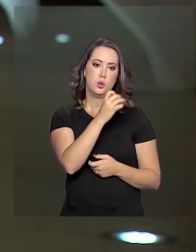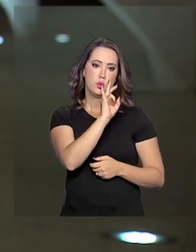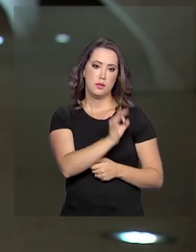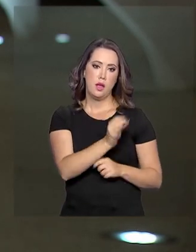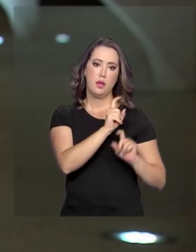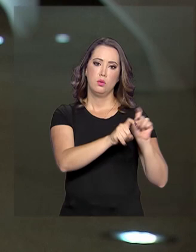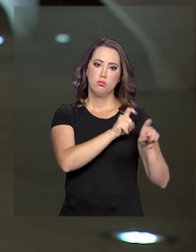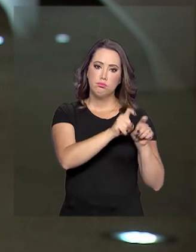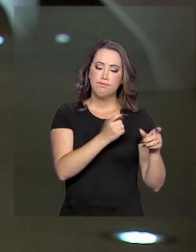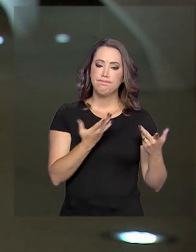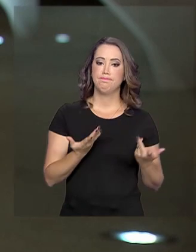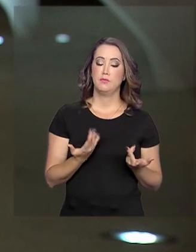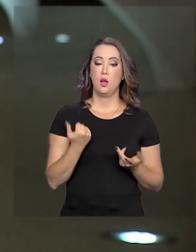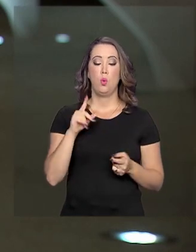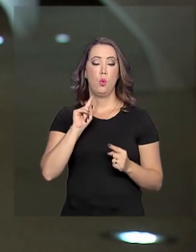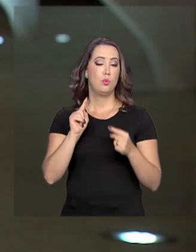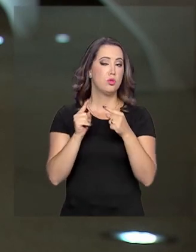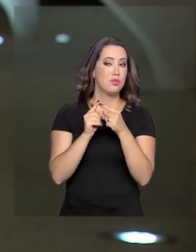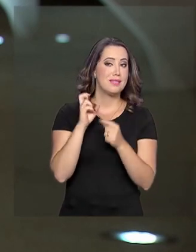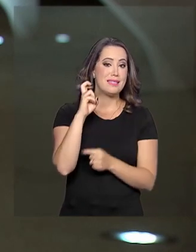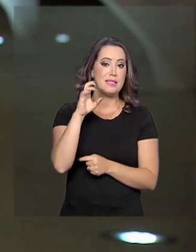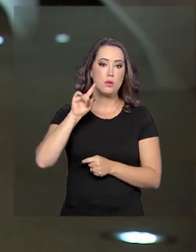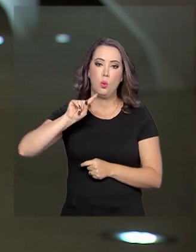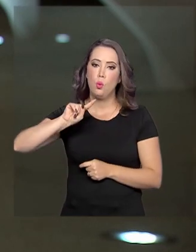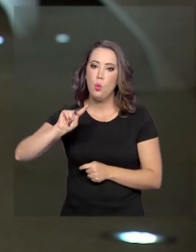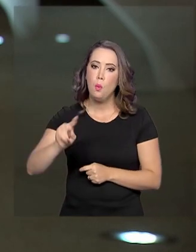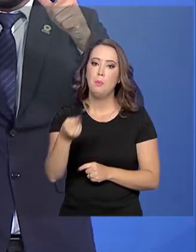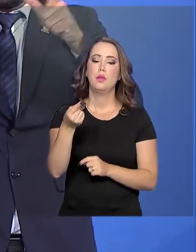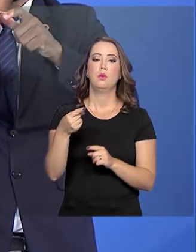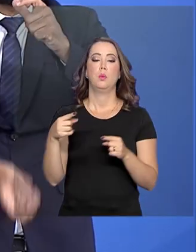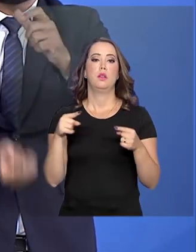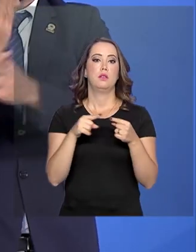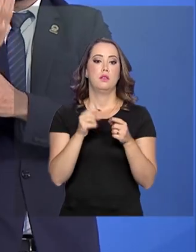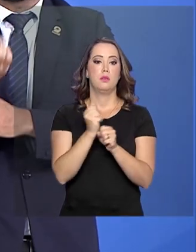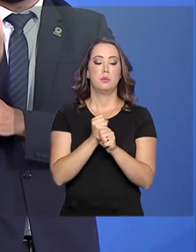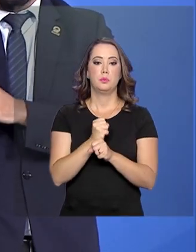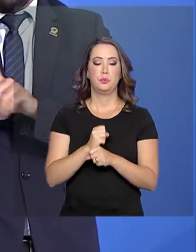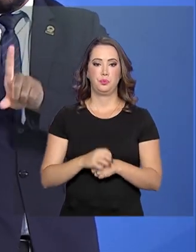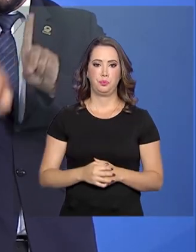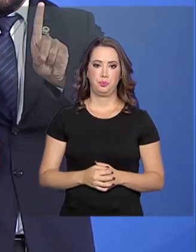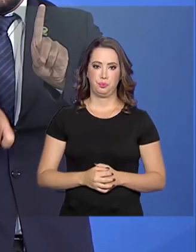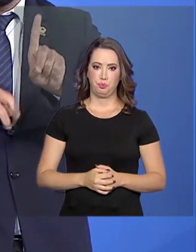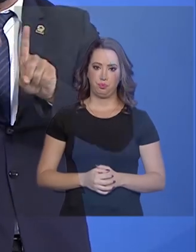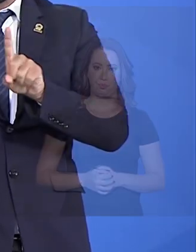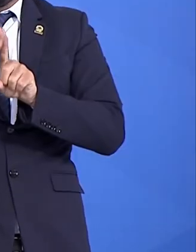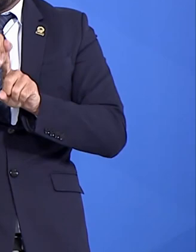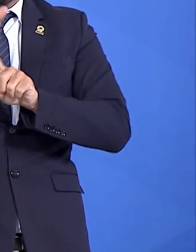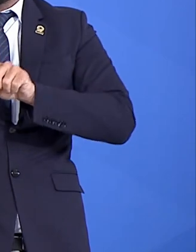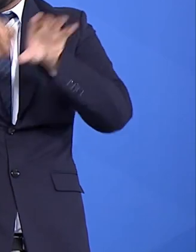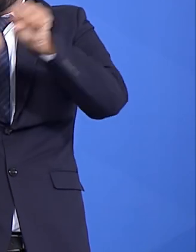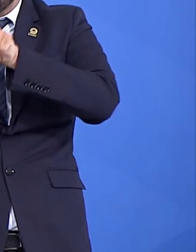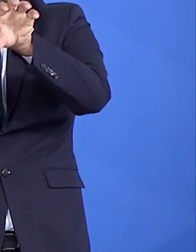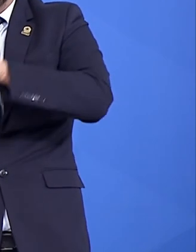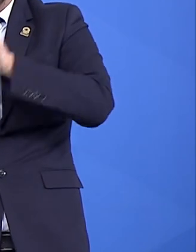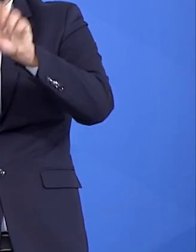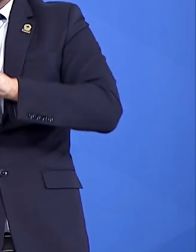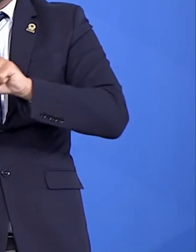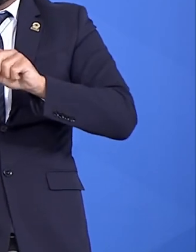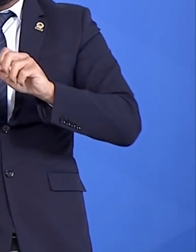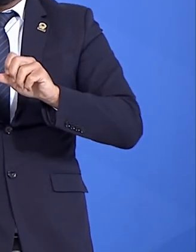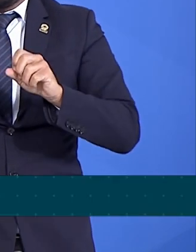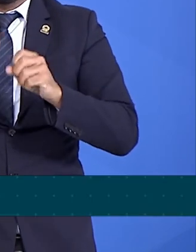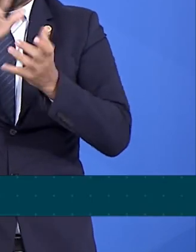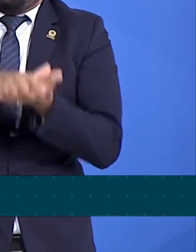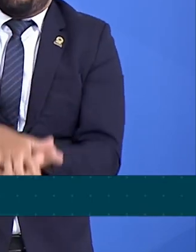instalar mais 5 mil pontos até o ano de 2025. Nós vamos recolher uma quantidade bastante